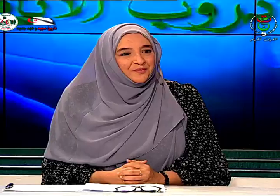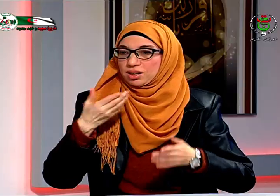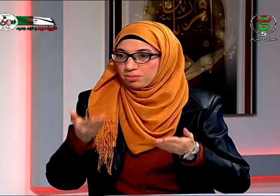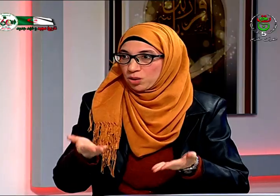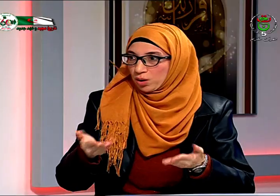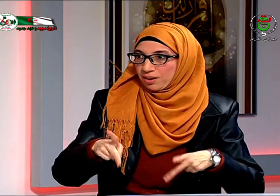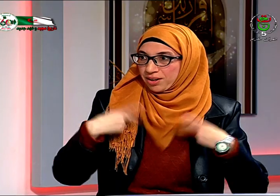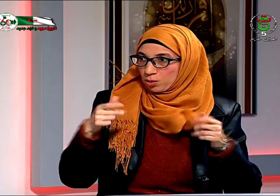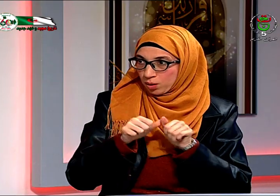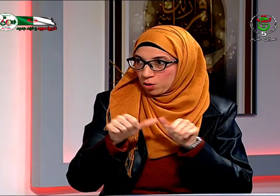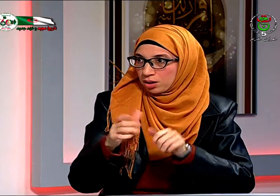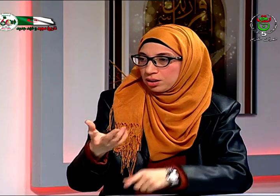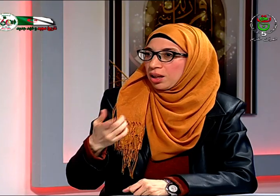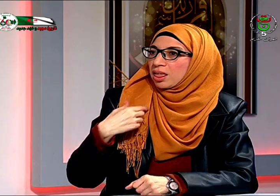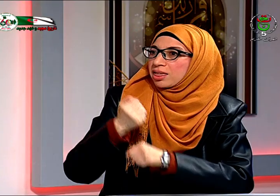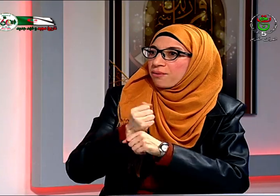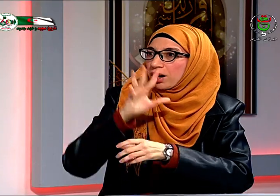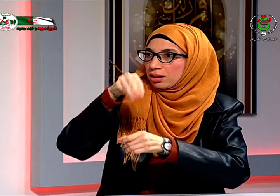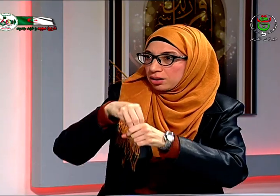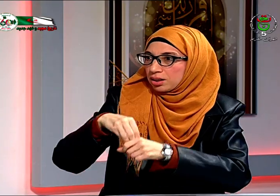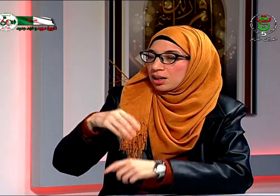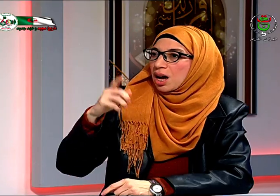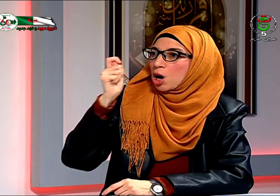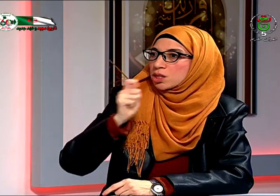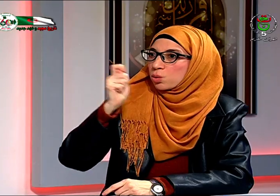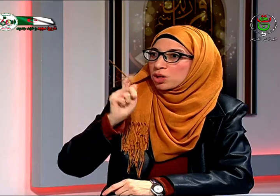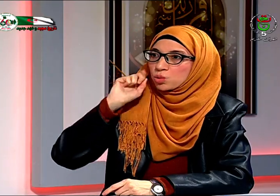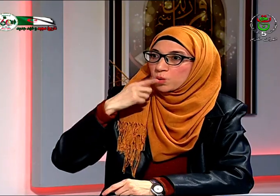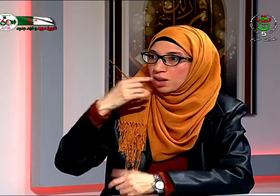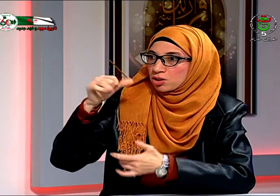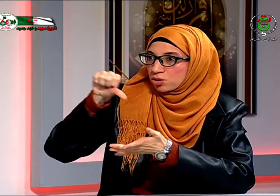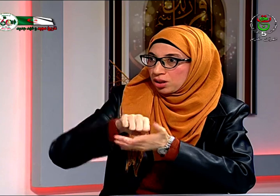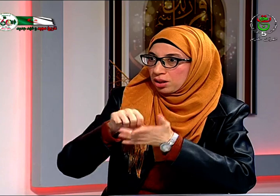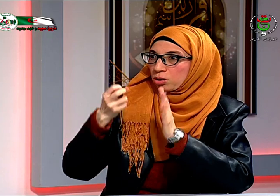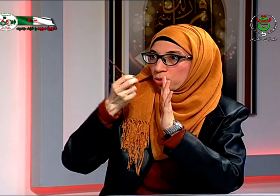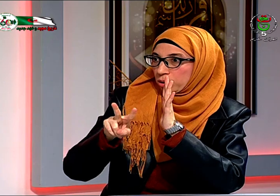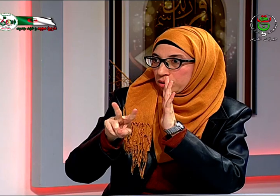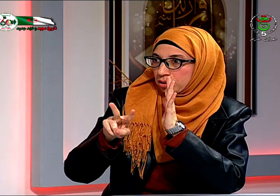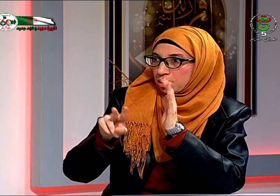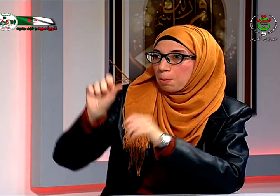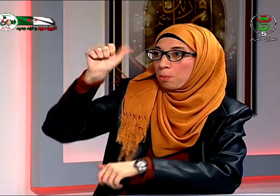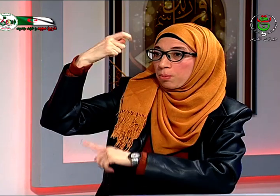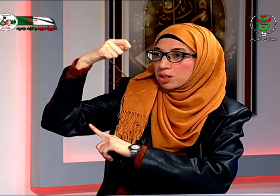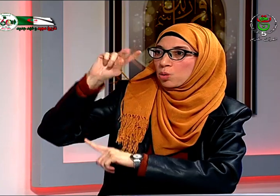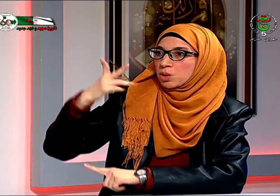الآن حياتي ماذا أعمل أنا أعمل في في جمعية للصم